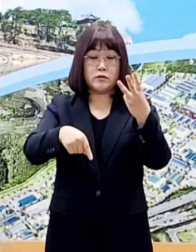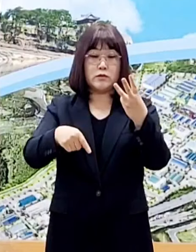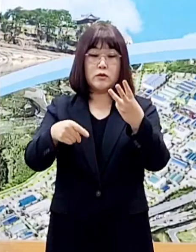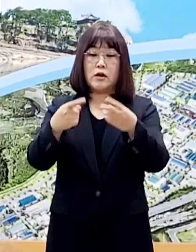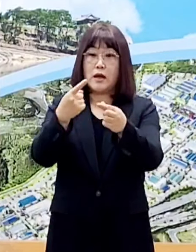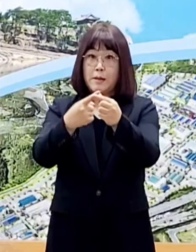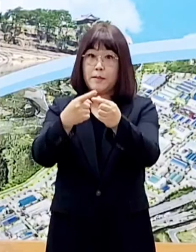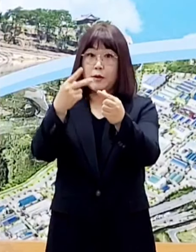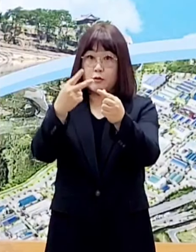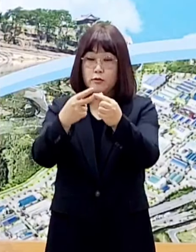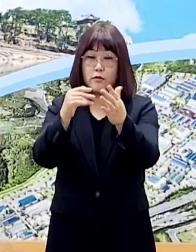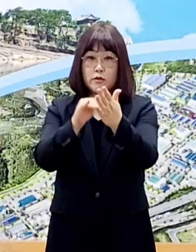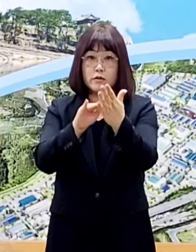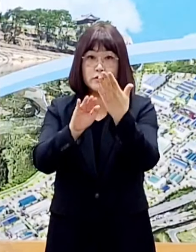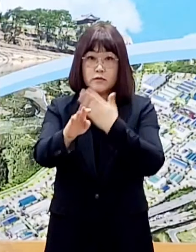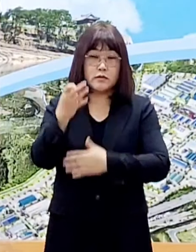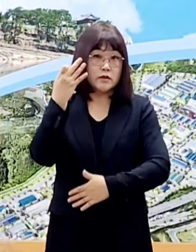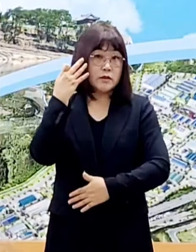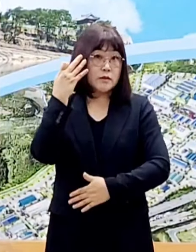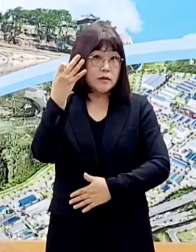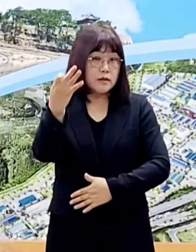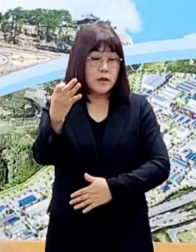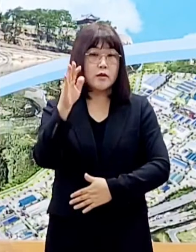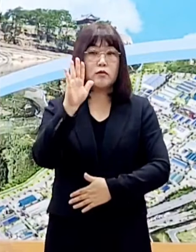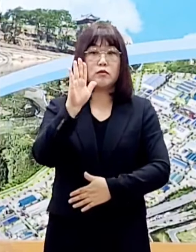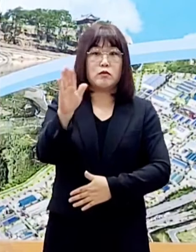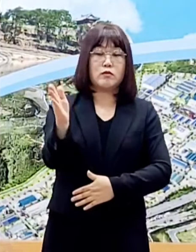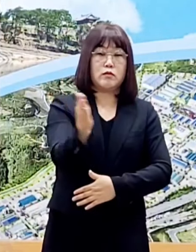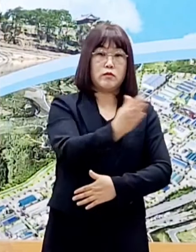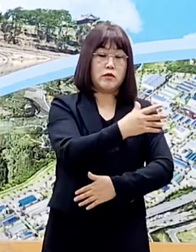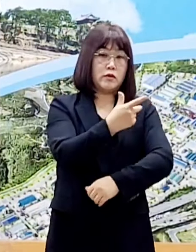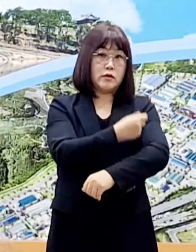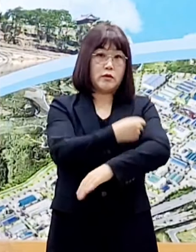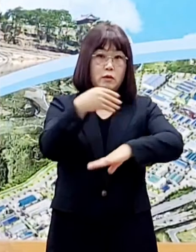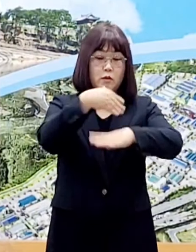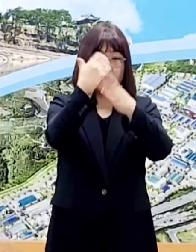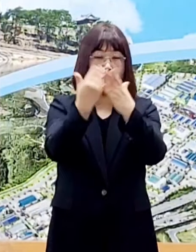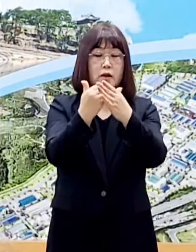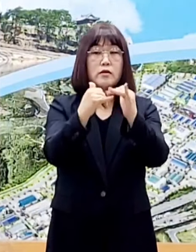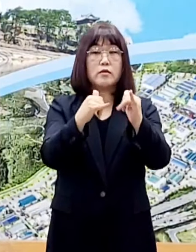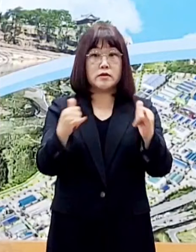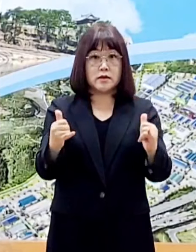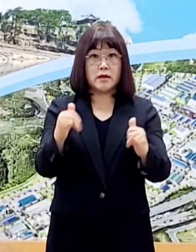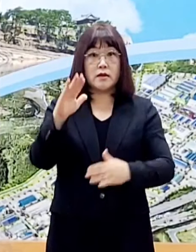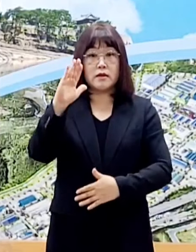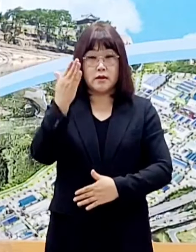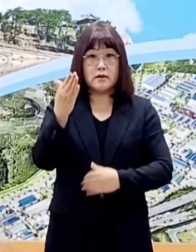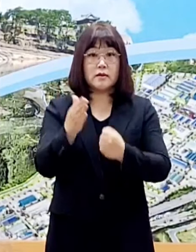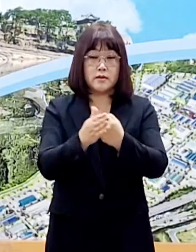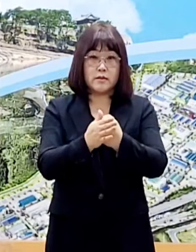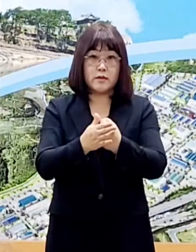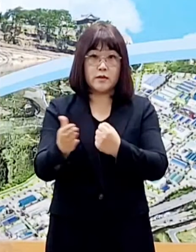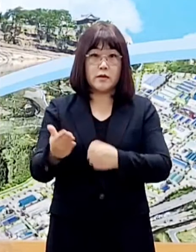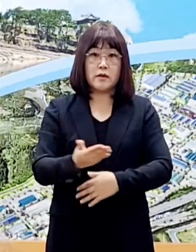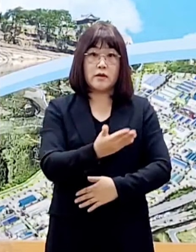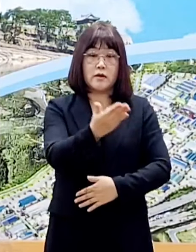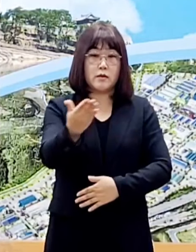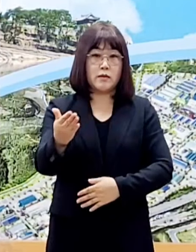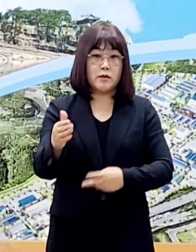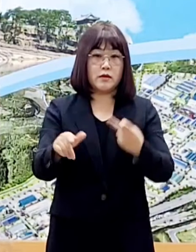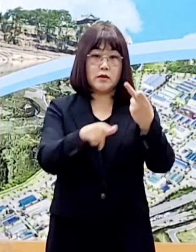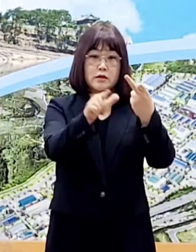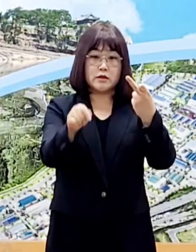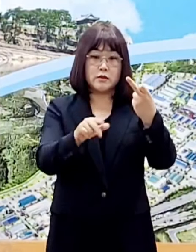후 14일이 경과하여야 비로소 접종 완료자가 된다는 점을 감안하여 크리스마스